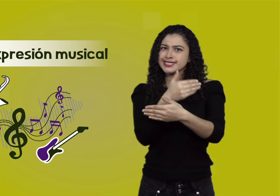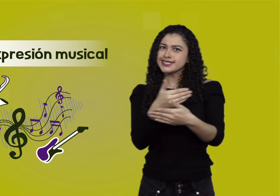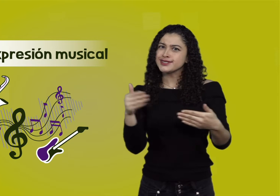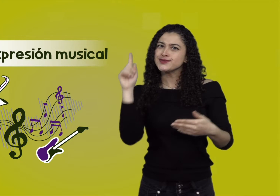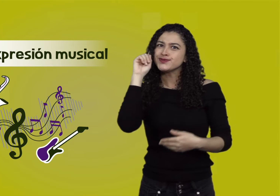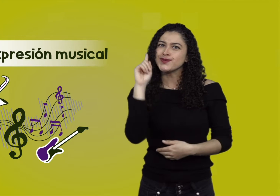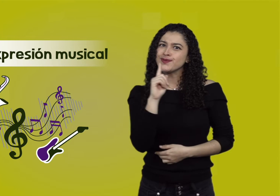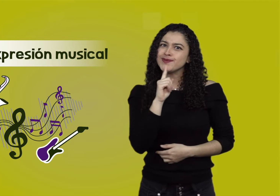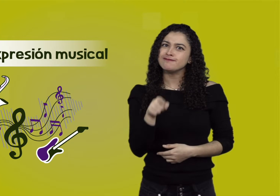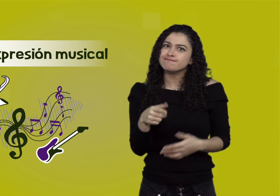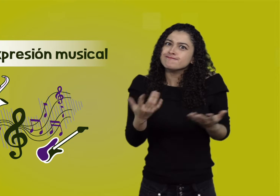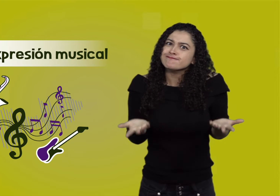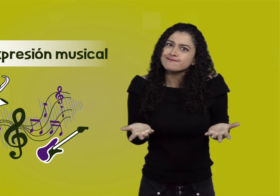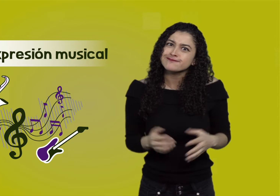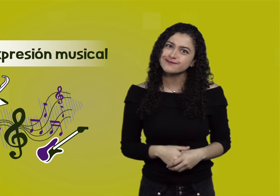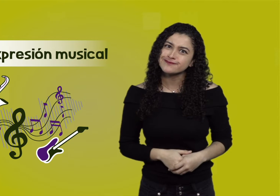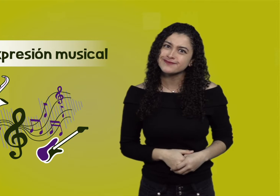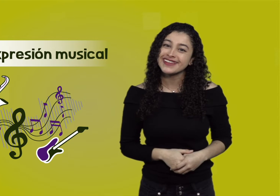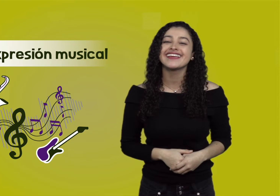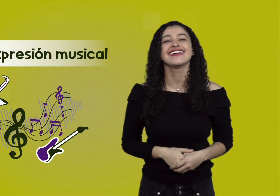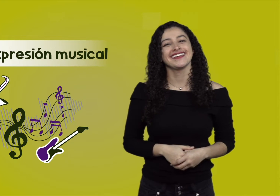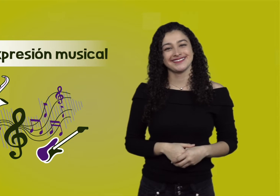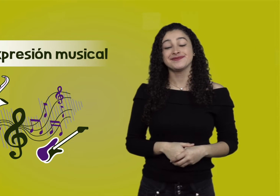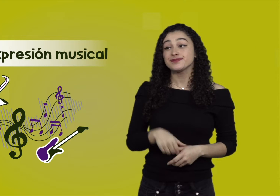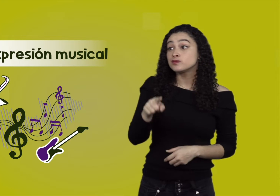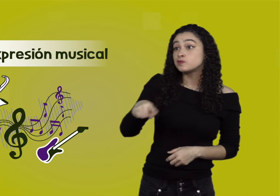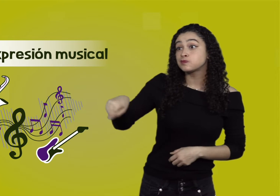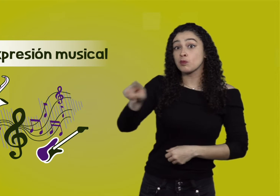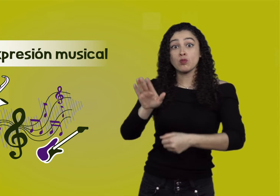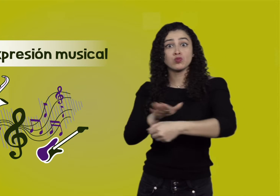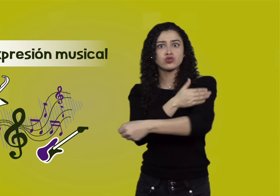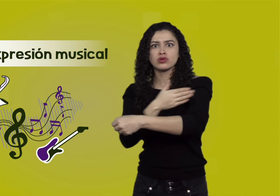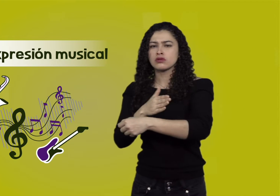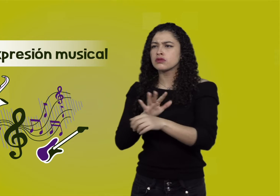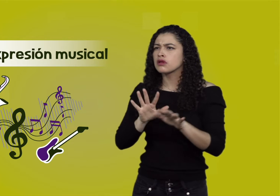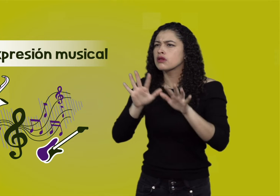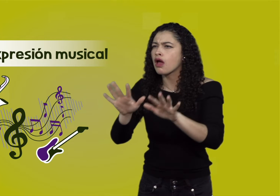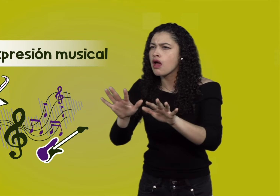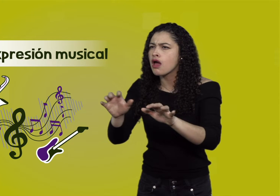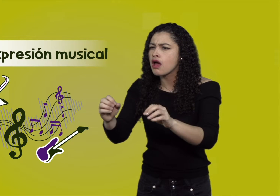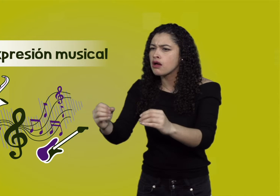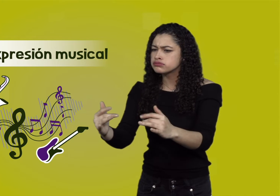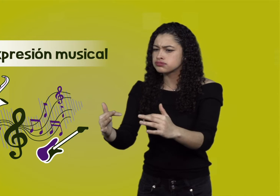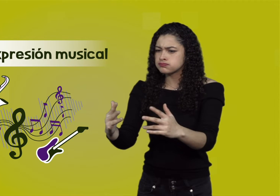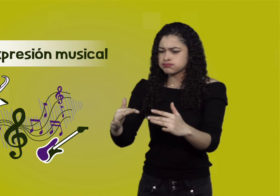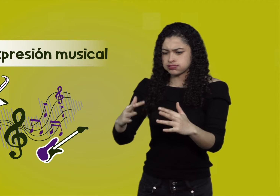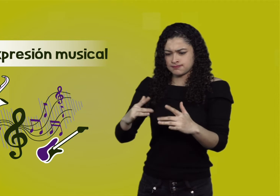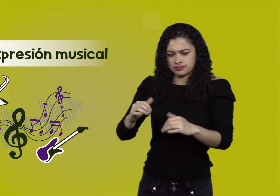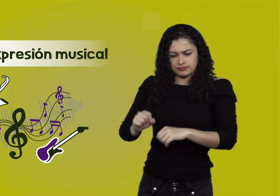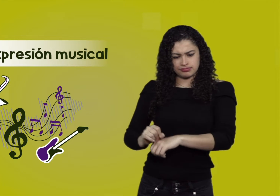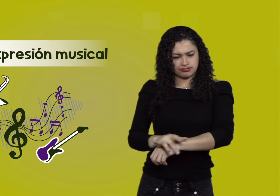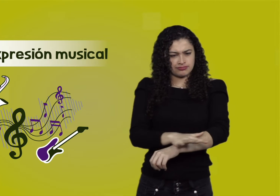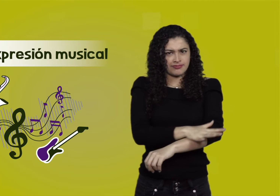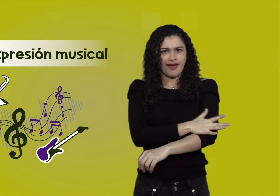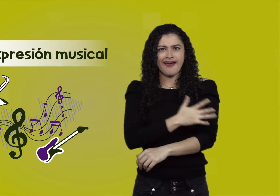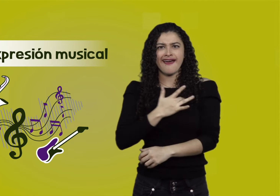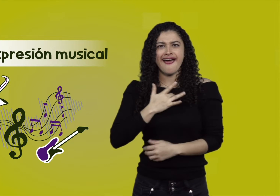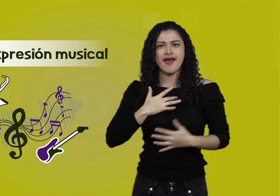Pero, ¿y en el caso de los niños sordos? En este caso, su experiencia musical se basa en las sensaciones